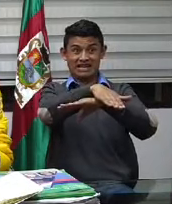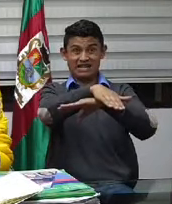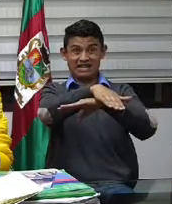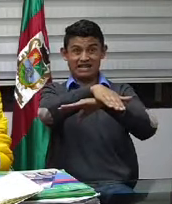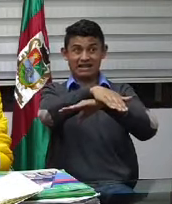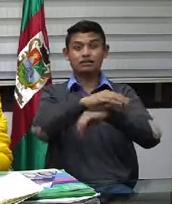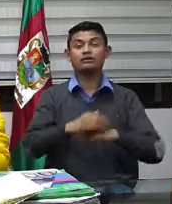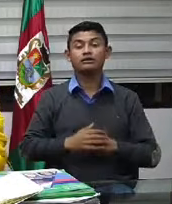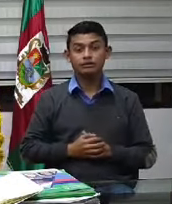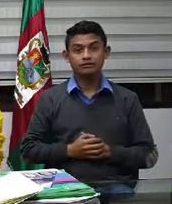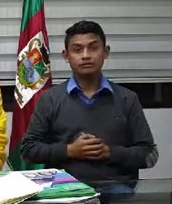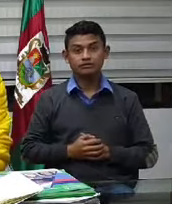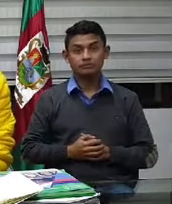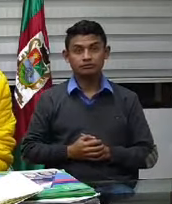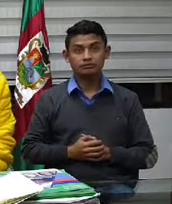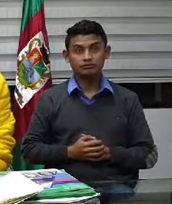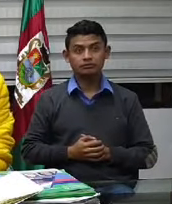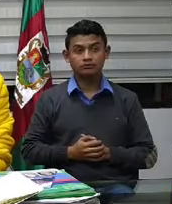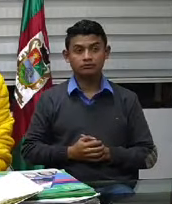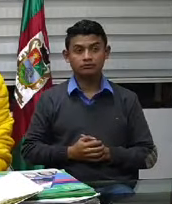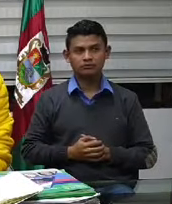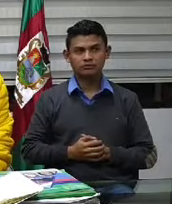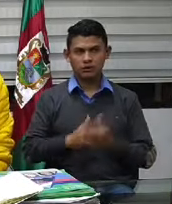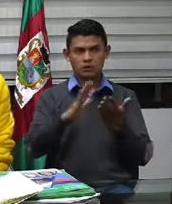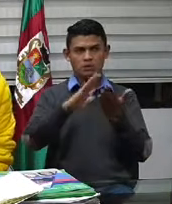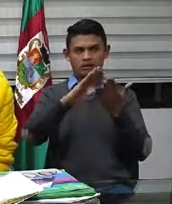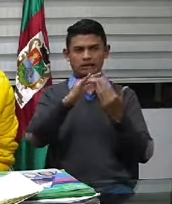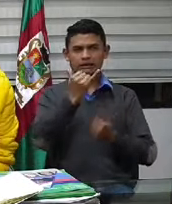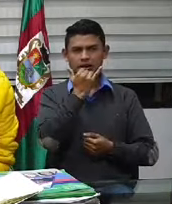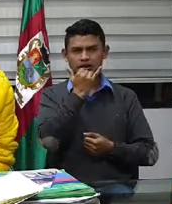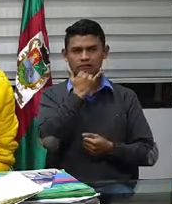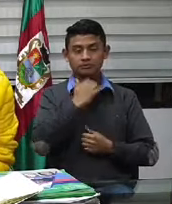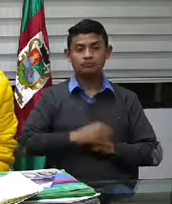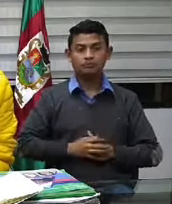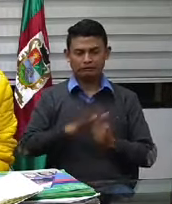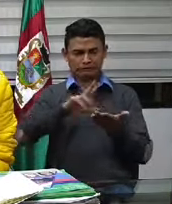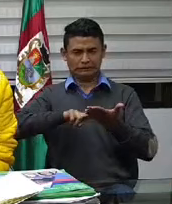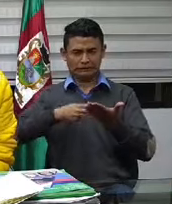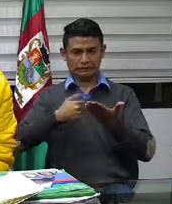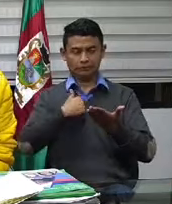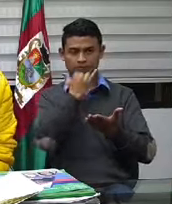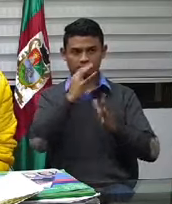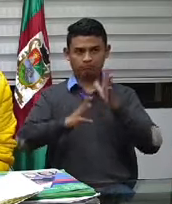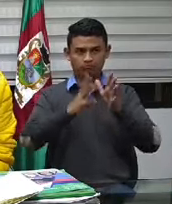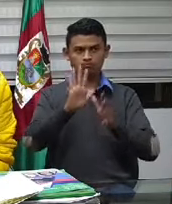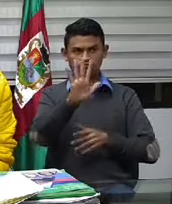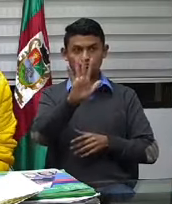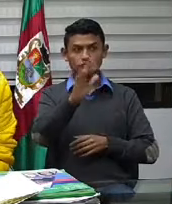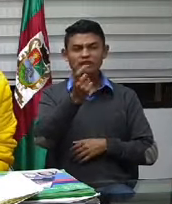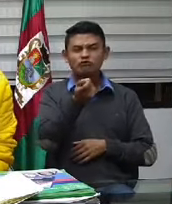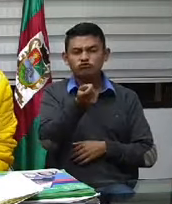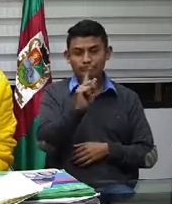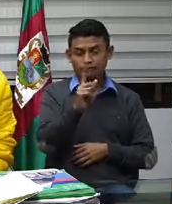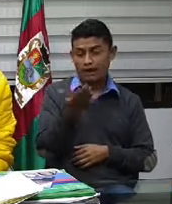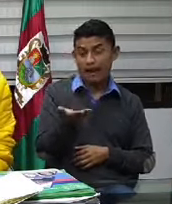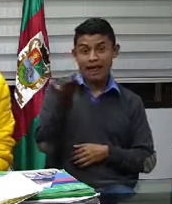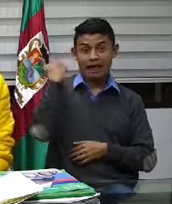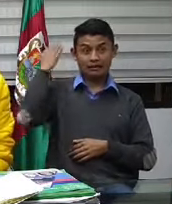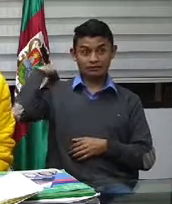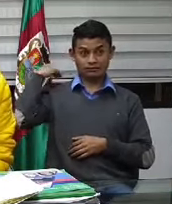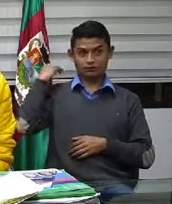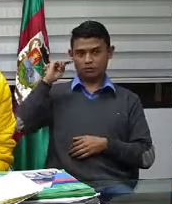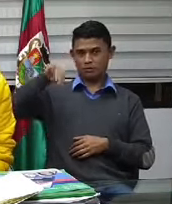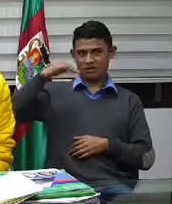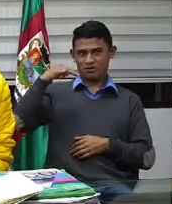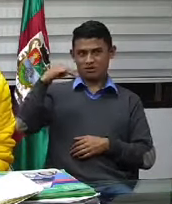momento no habíamos recibido ninguna consignación por parte de la gobernación de Cundinamarca. Porque la gente dice en